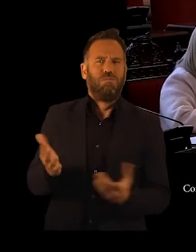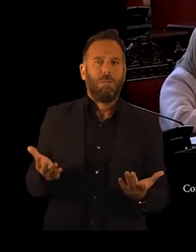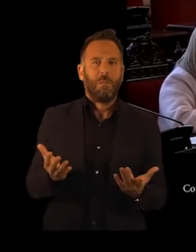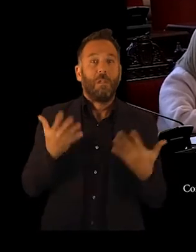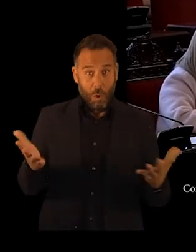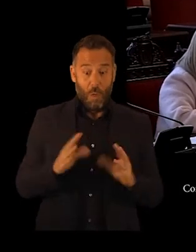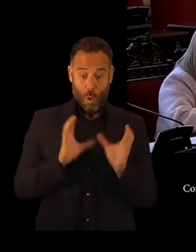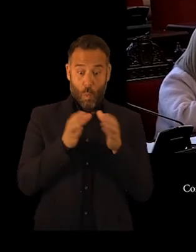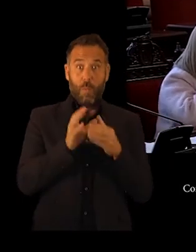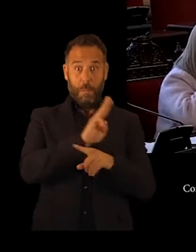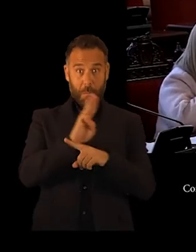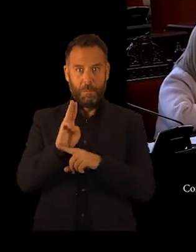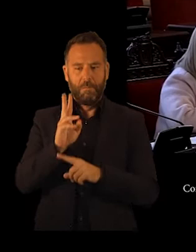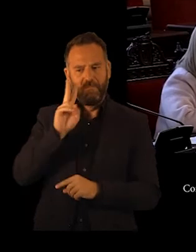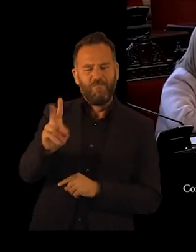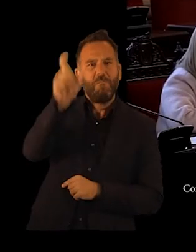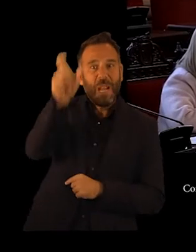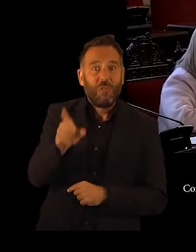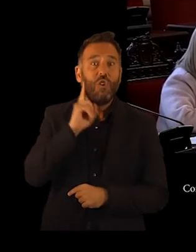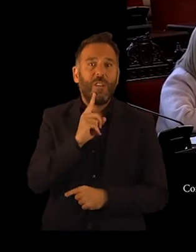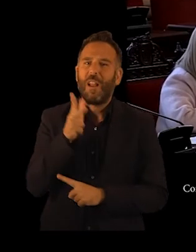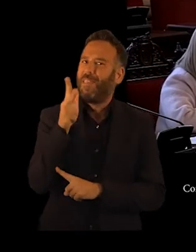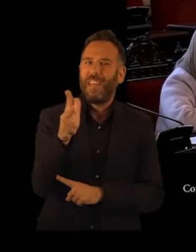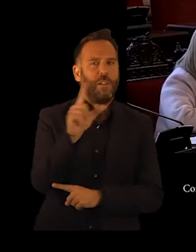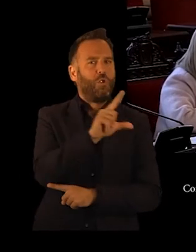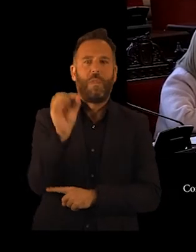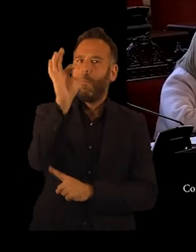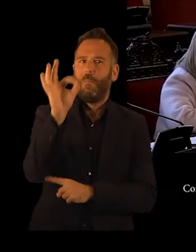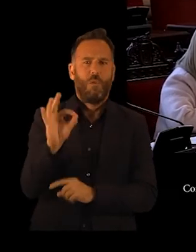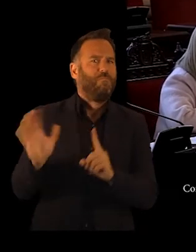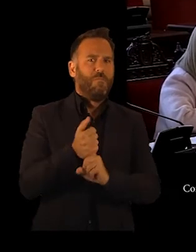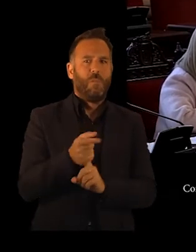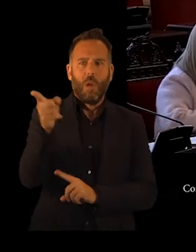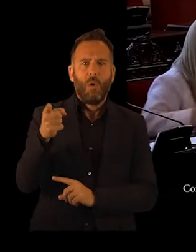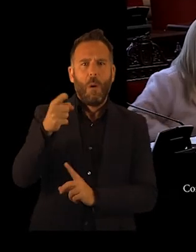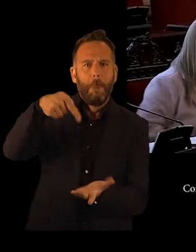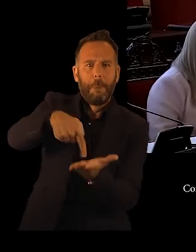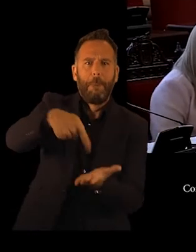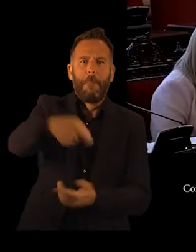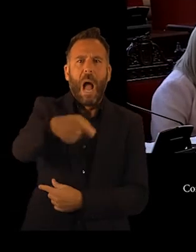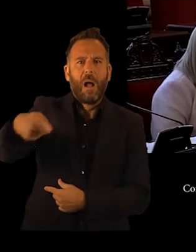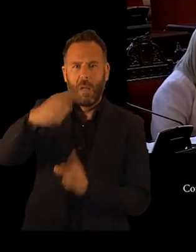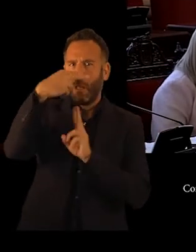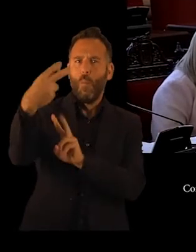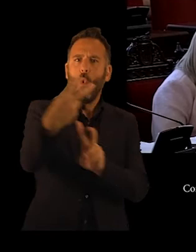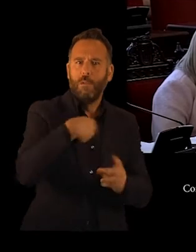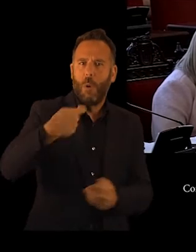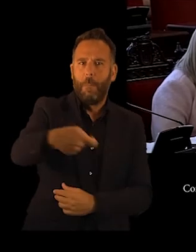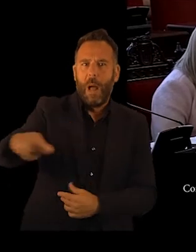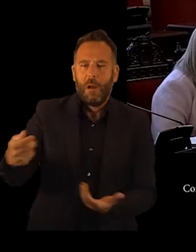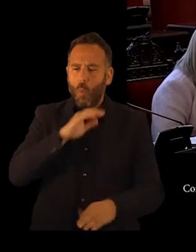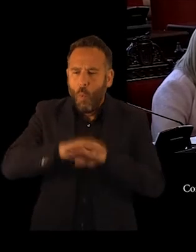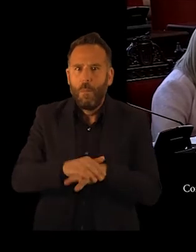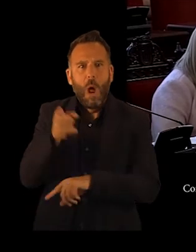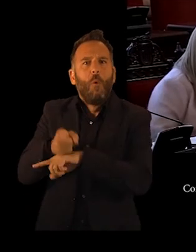entendemos que las personas sordas son ciudadanos de pleno derecho, personas que pagan impuestos y cumplen sus obligaciones, y a quienes se les ha